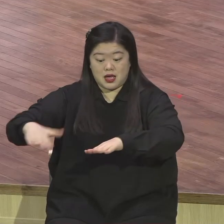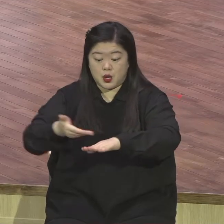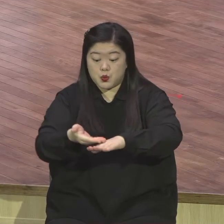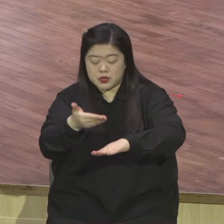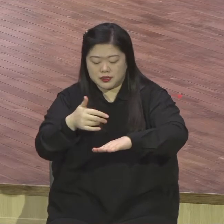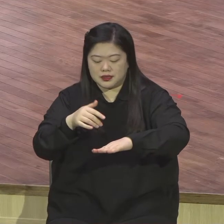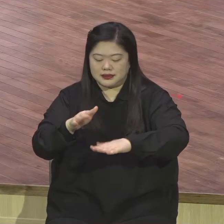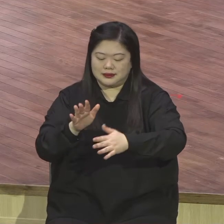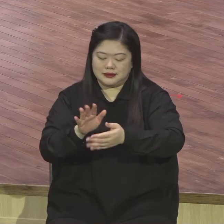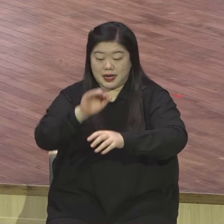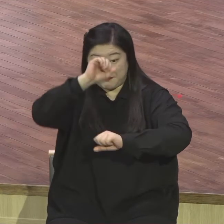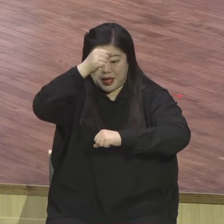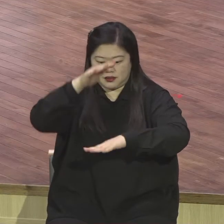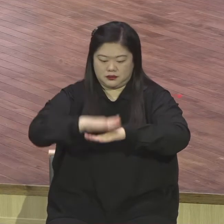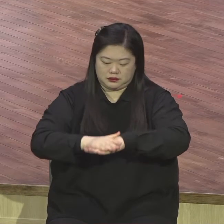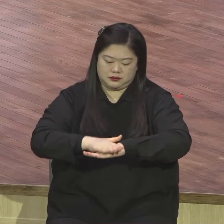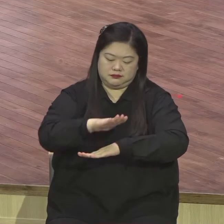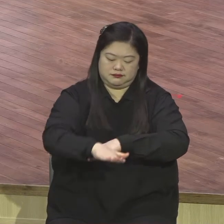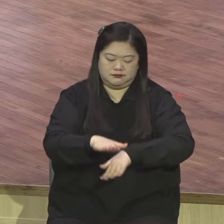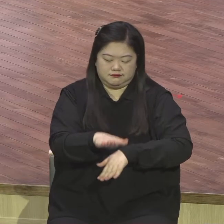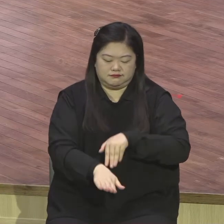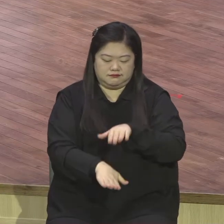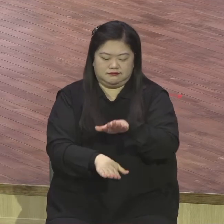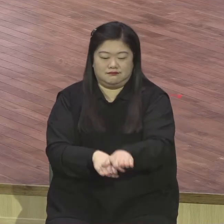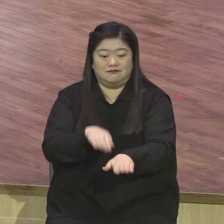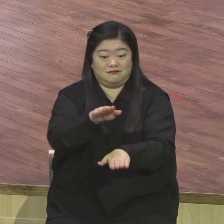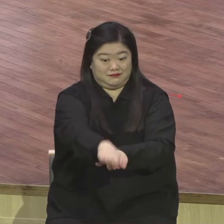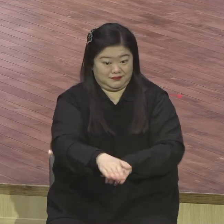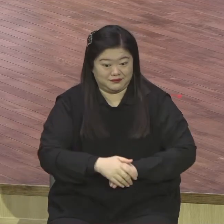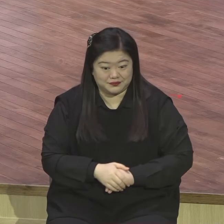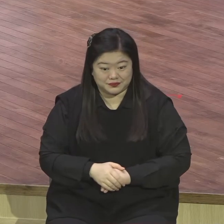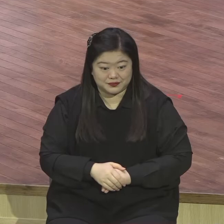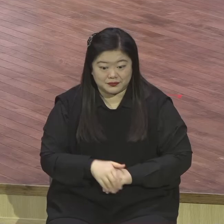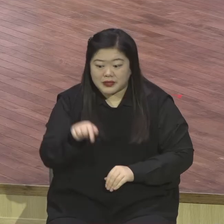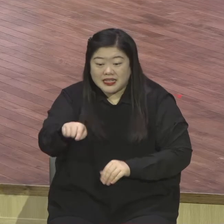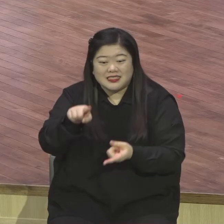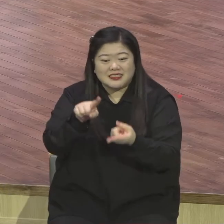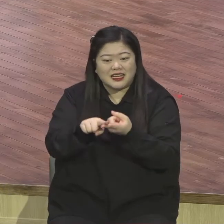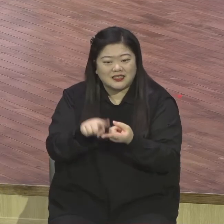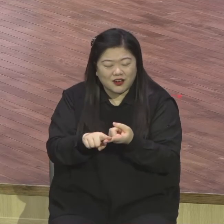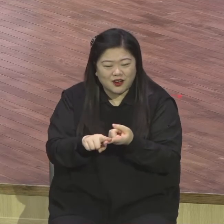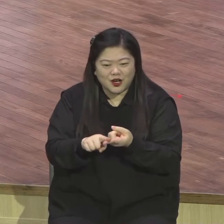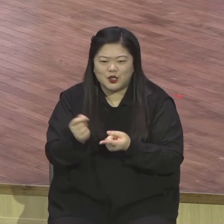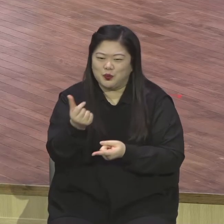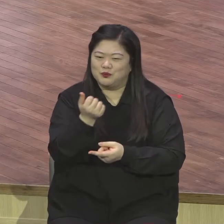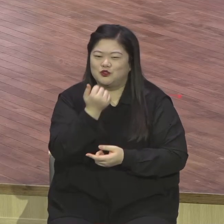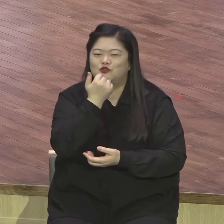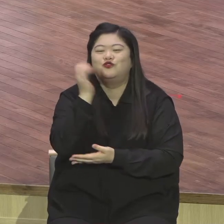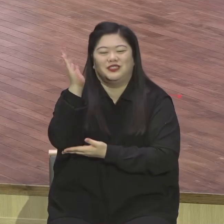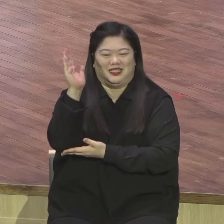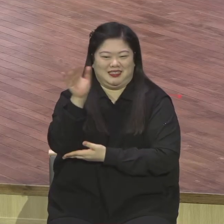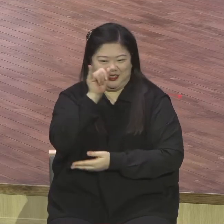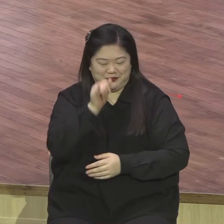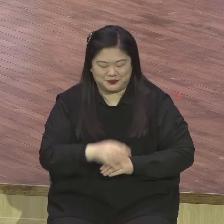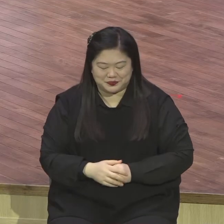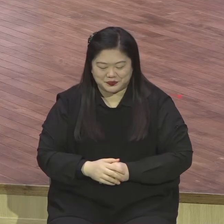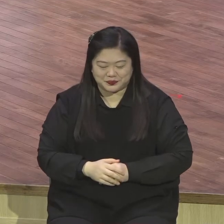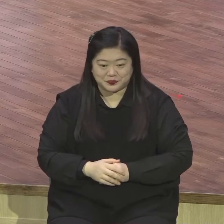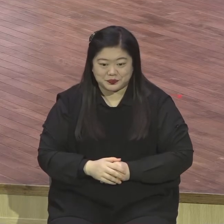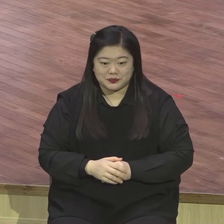두고 위트 있는 그런 이야기들이 좀 있어요. 갈릴리 바다를